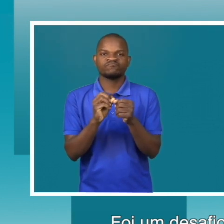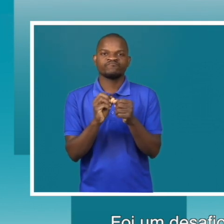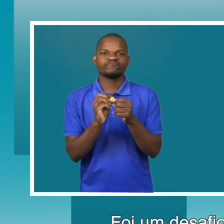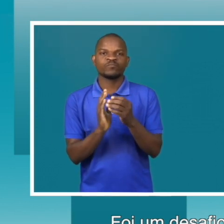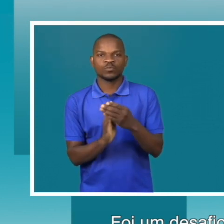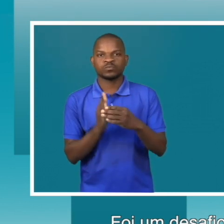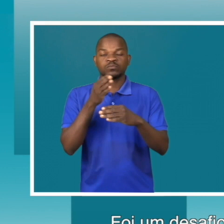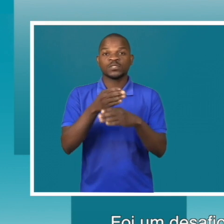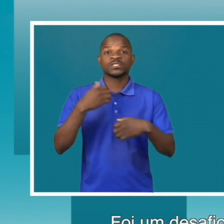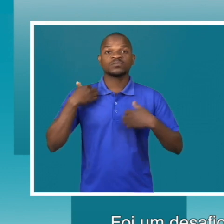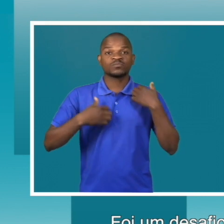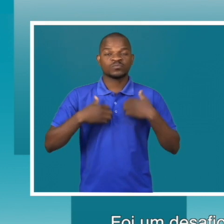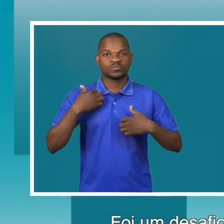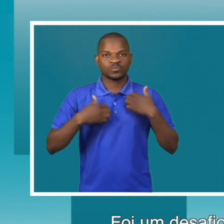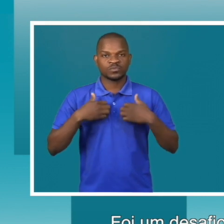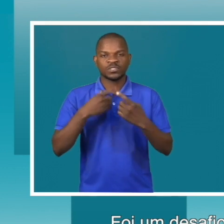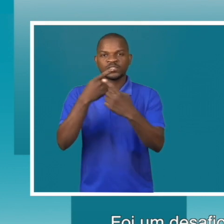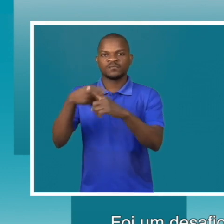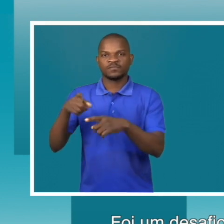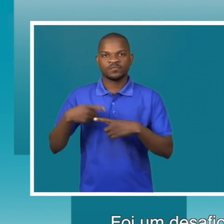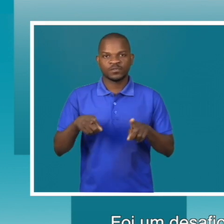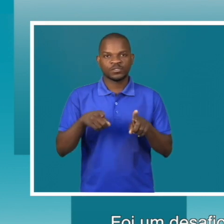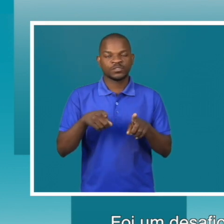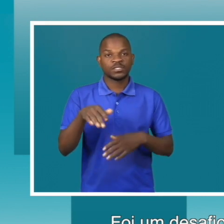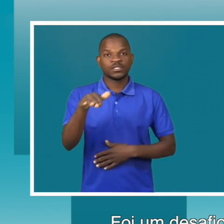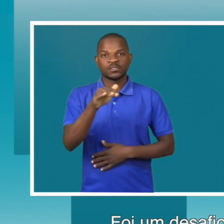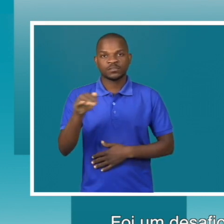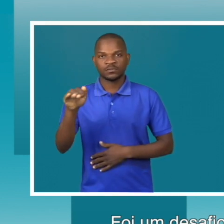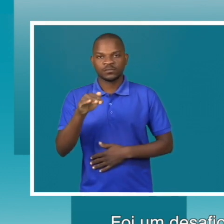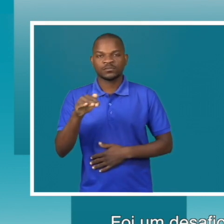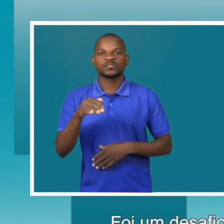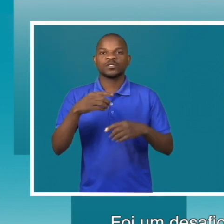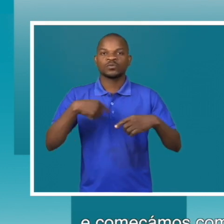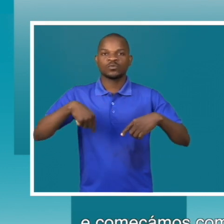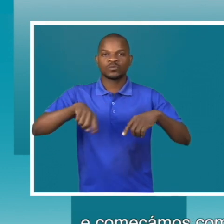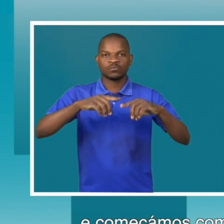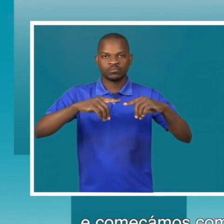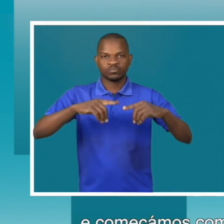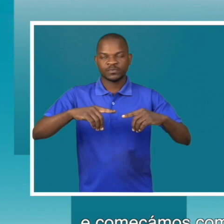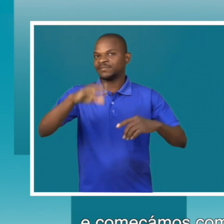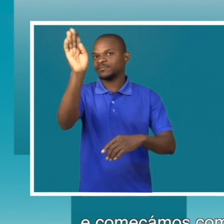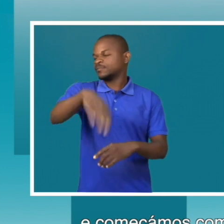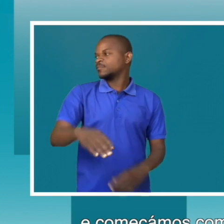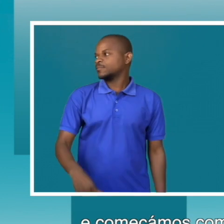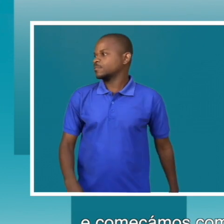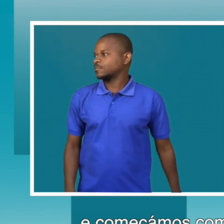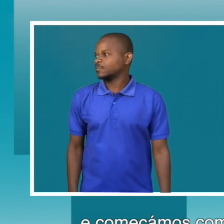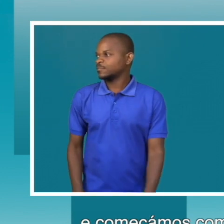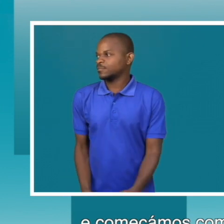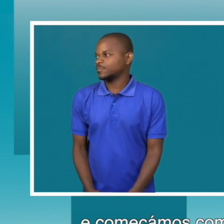desafio para incluir e ser um website inclusivo. Começamos com as pessoas com deficiência